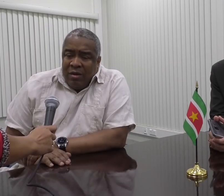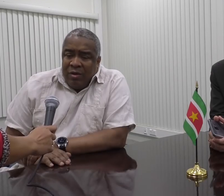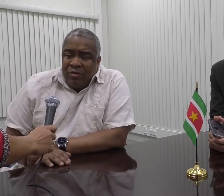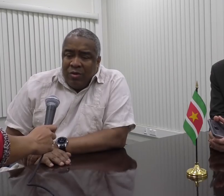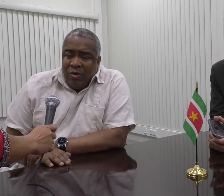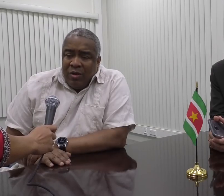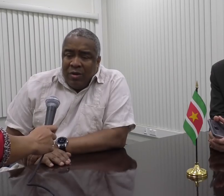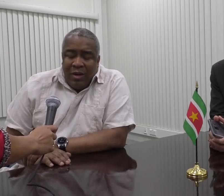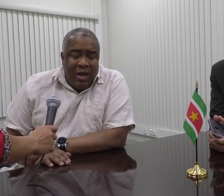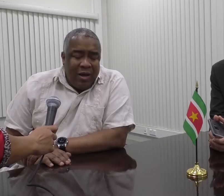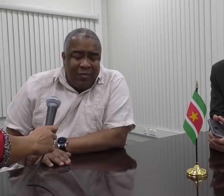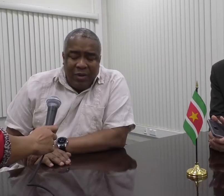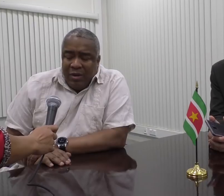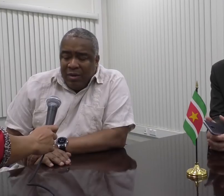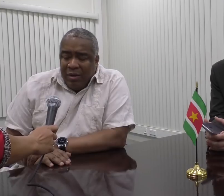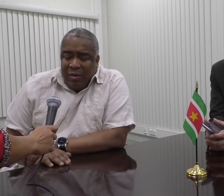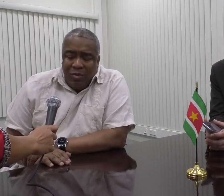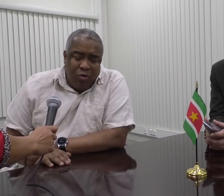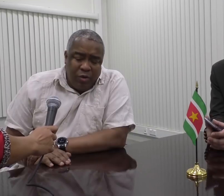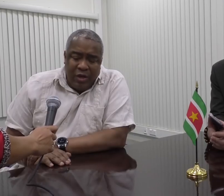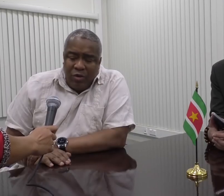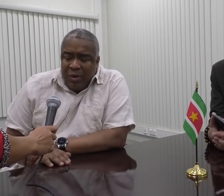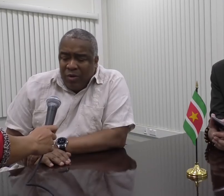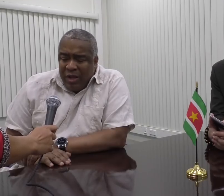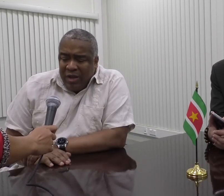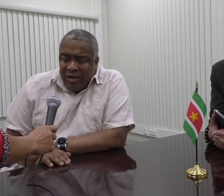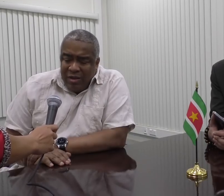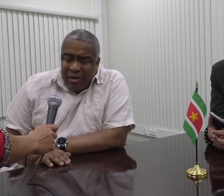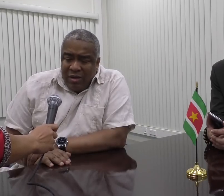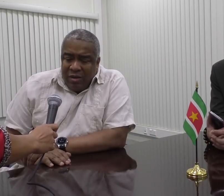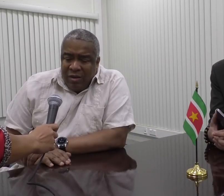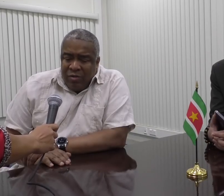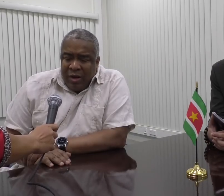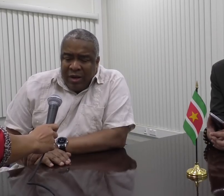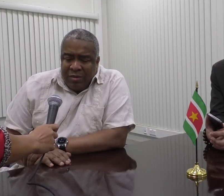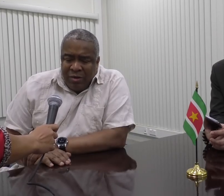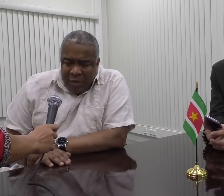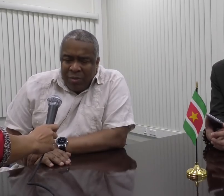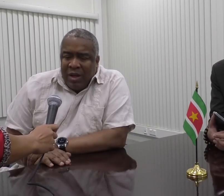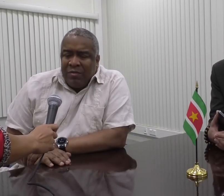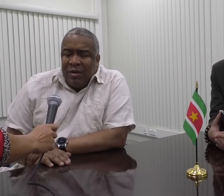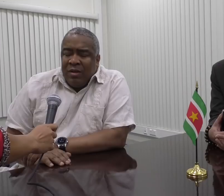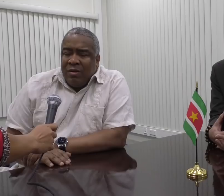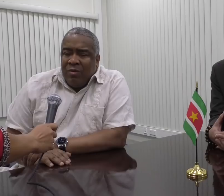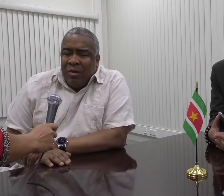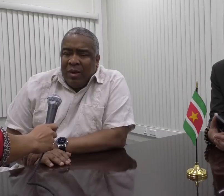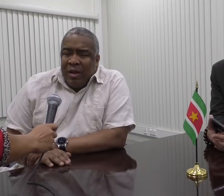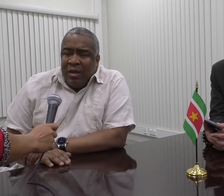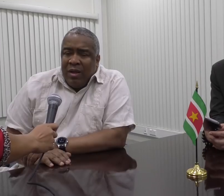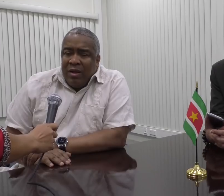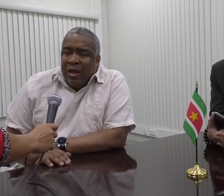die kunnen na gecoördineerd door mijn collega, zullen er gesprekken plaatsvinden